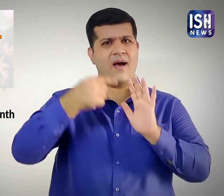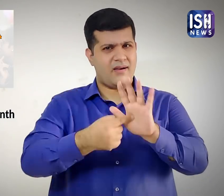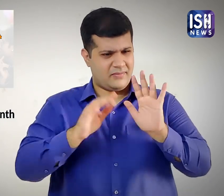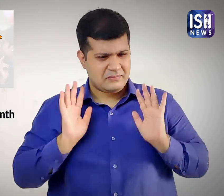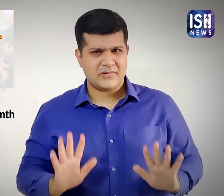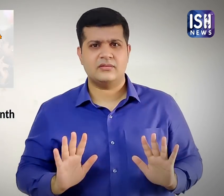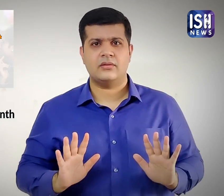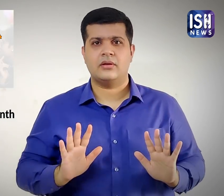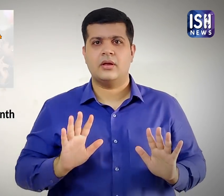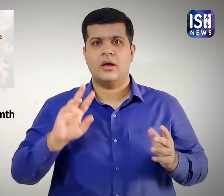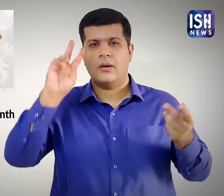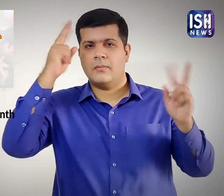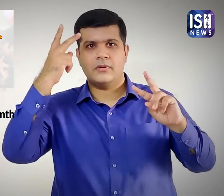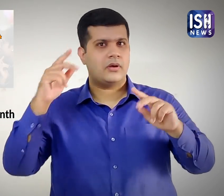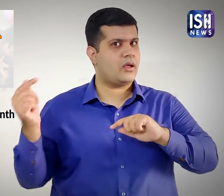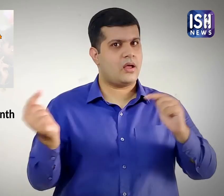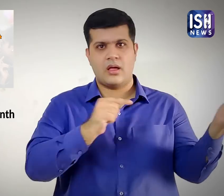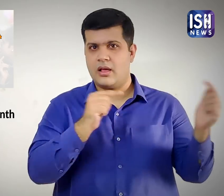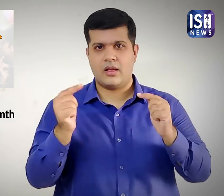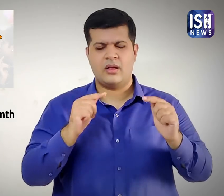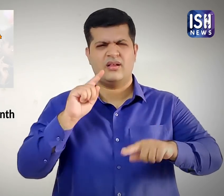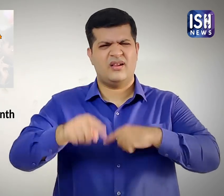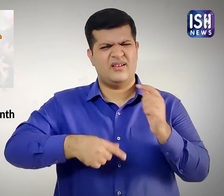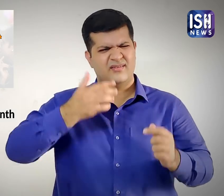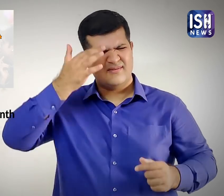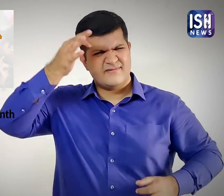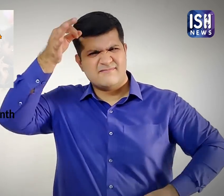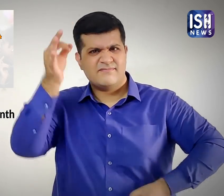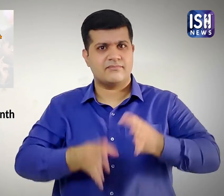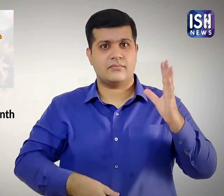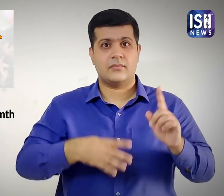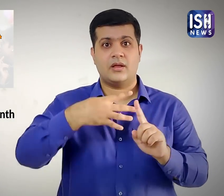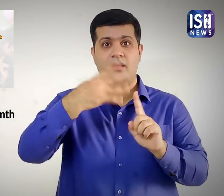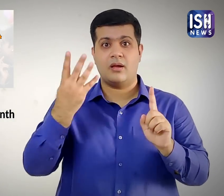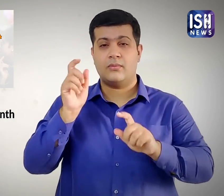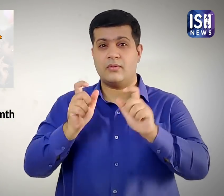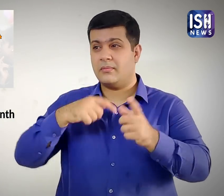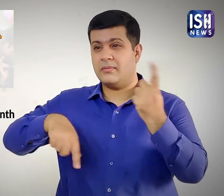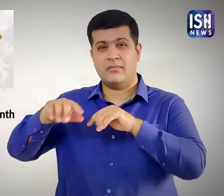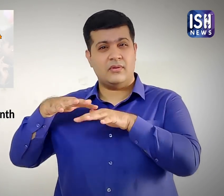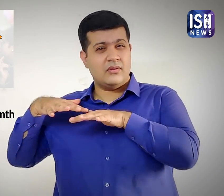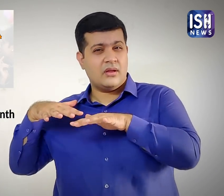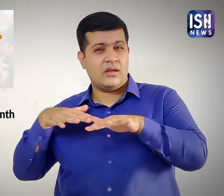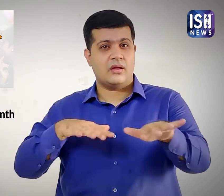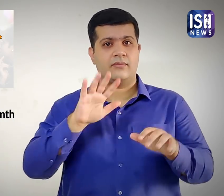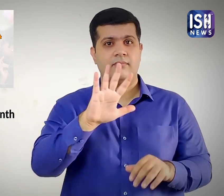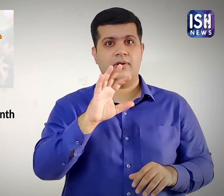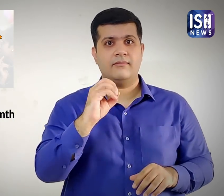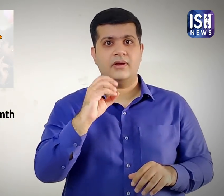उस गिरफतारी ने दिली पुलीस मुख्यालय में पहली सम्मूहिक विरोज शुरू किया जिसमें 500 से अधिक लोगों ने